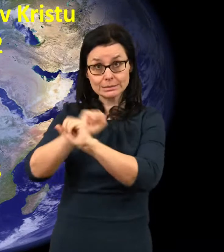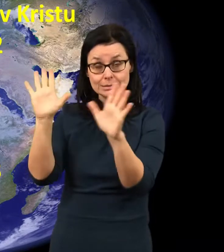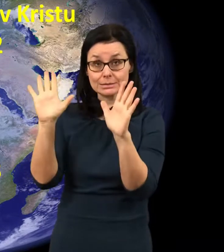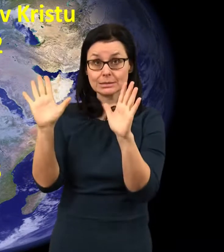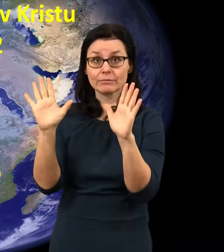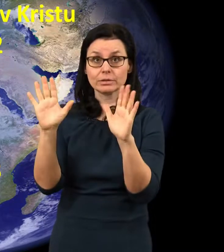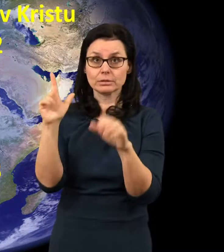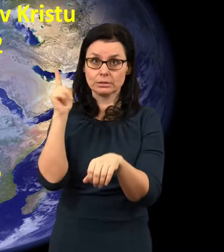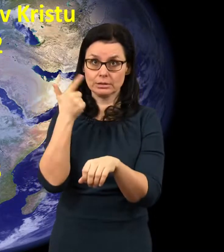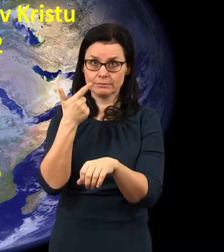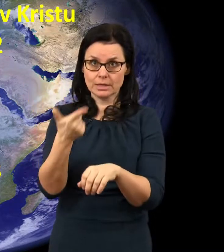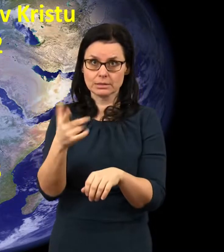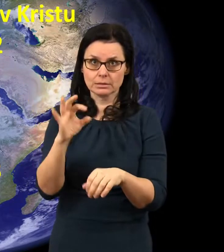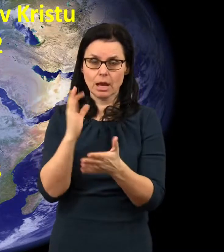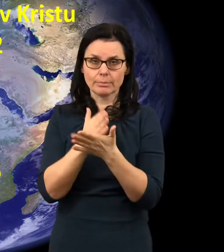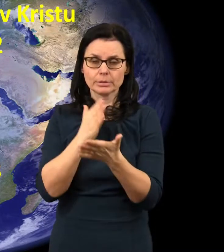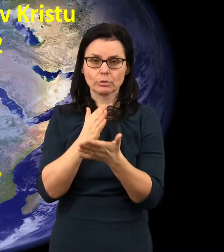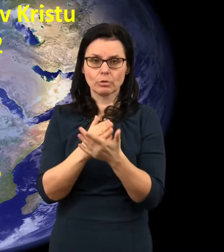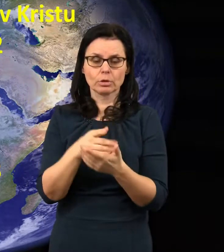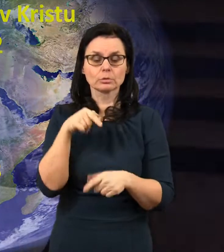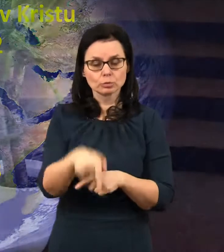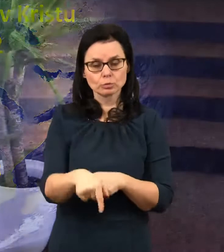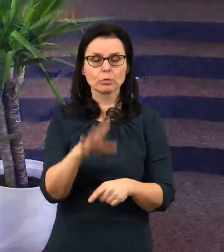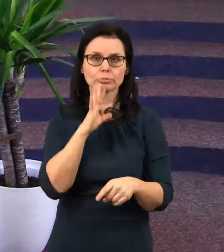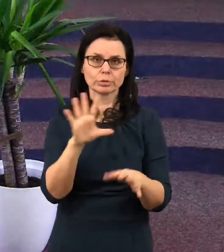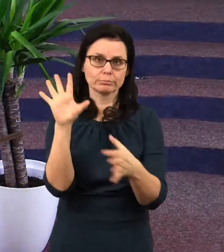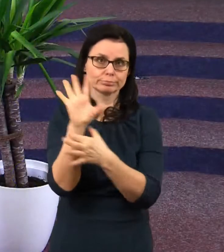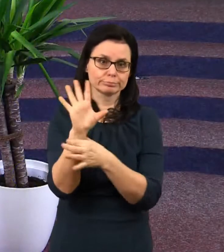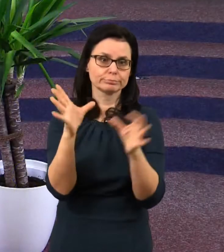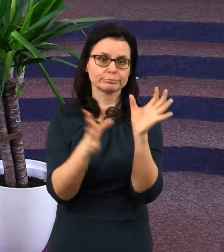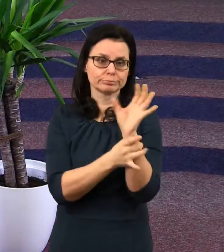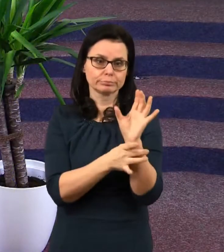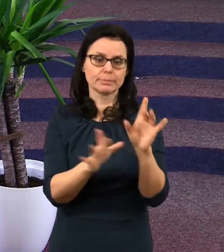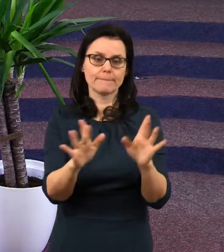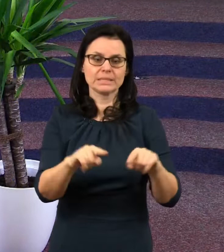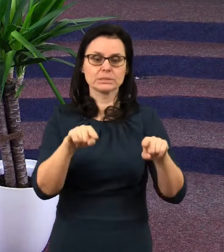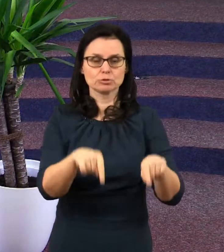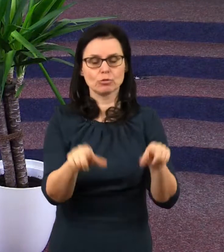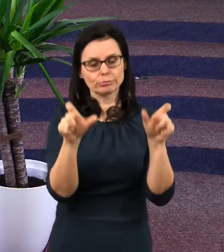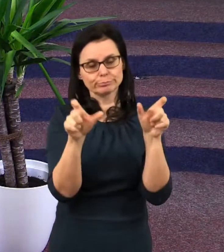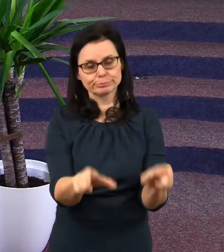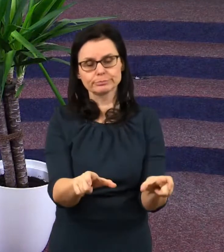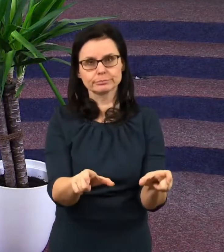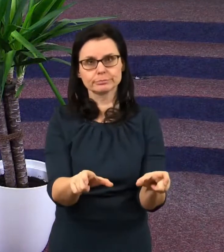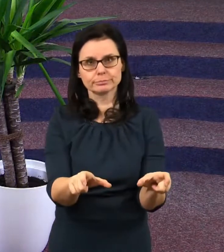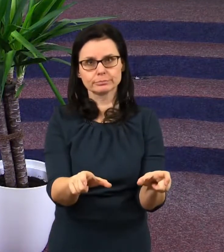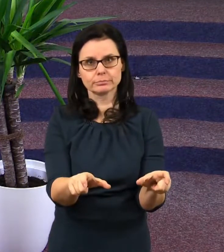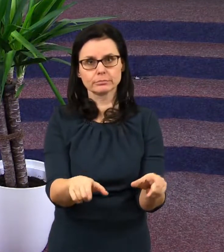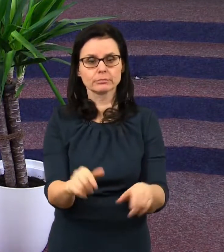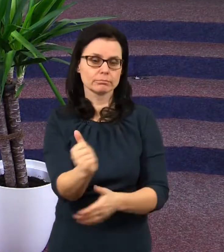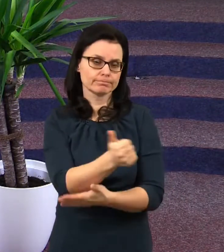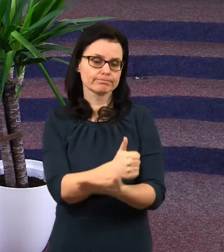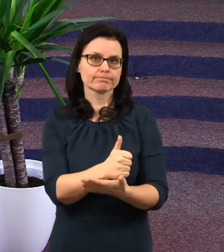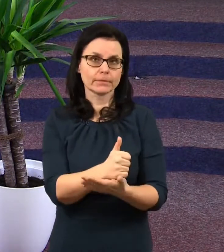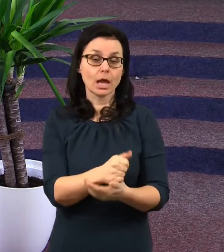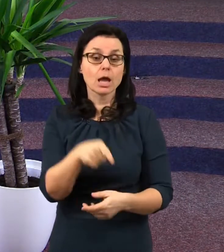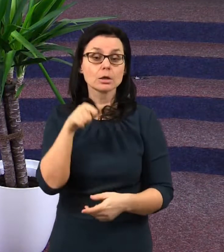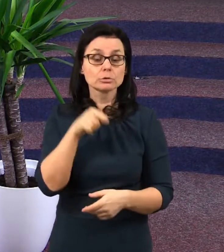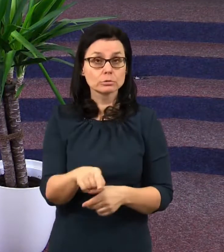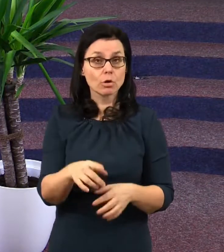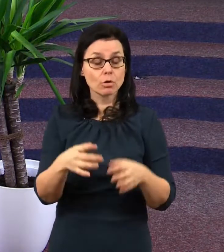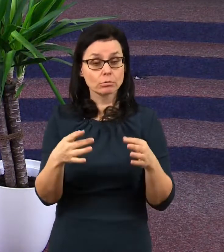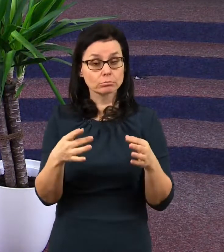bude tady na zemi svázán. Takže to jsou věci,